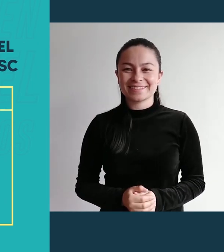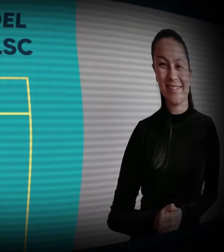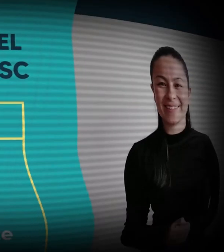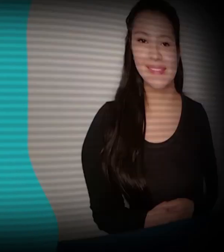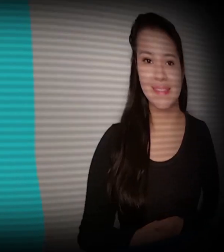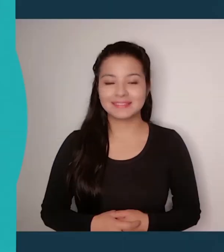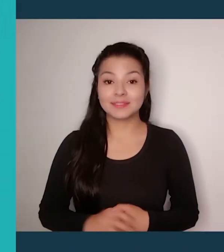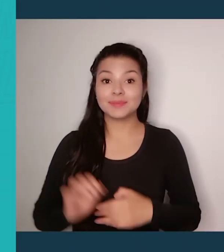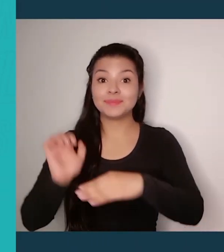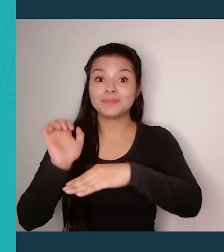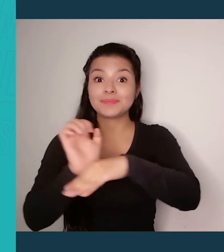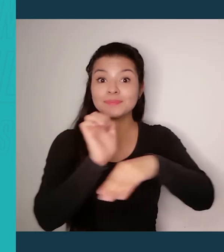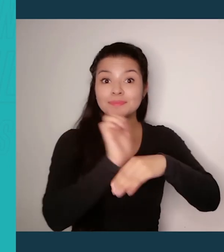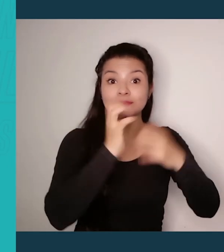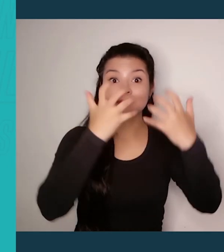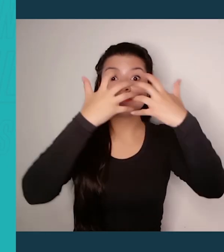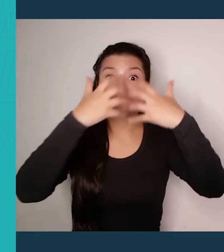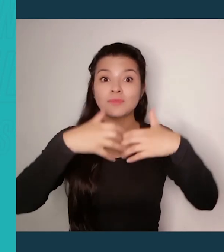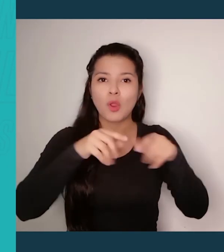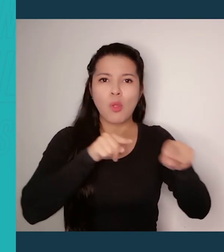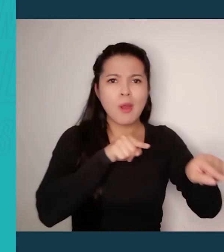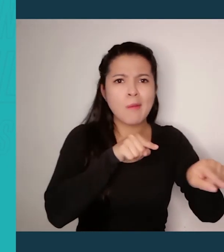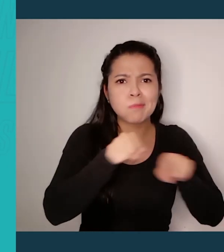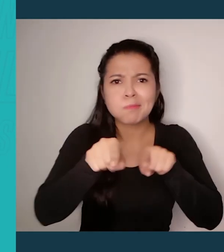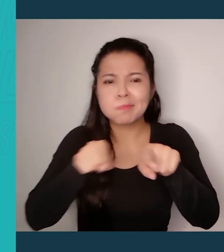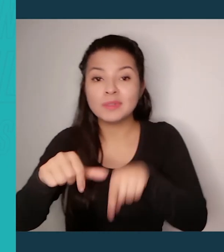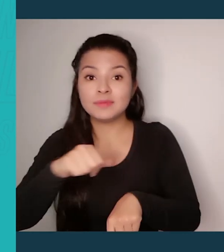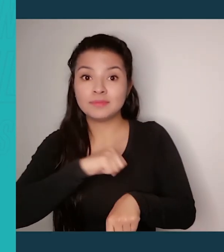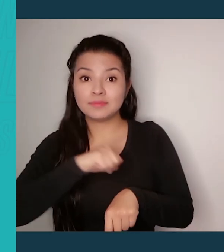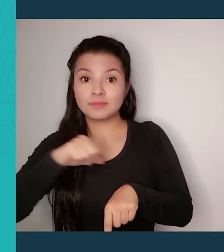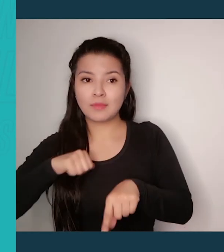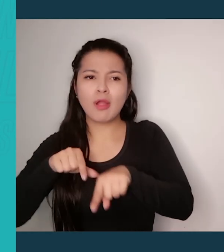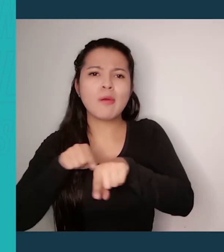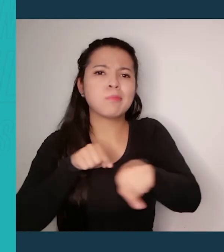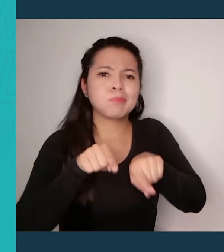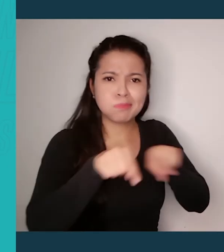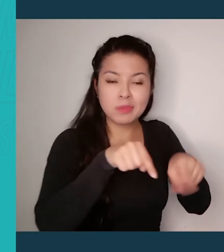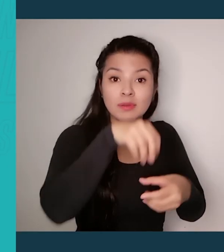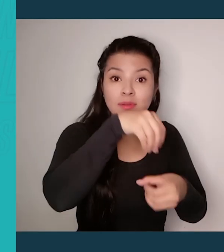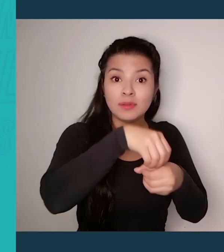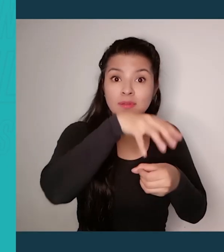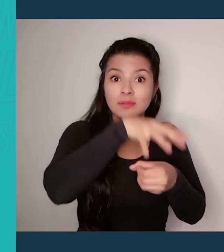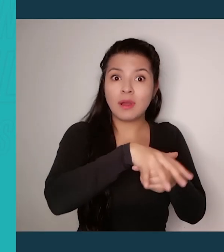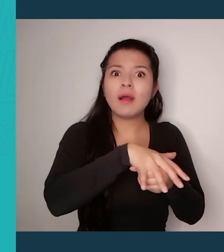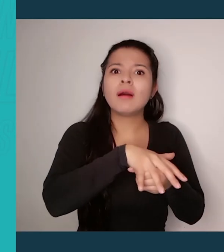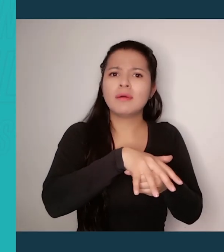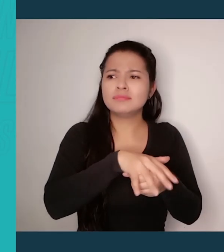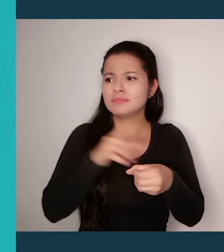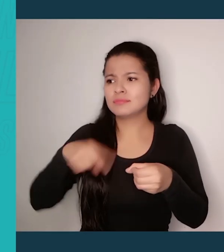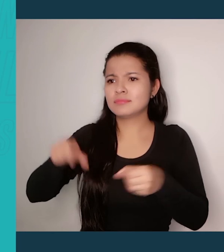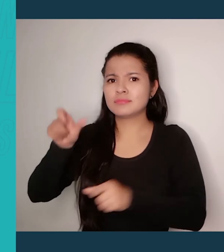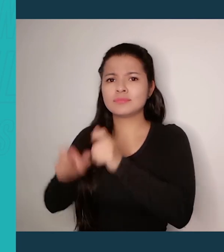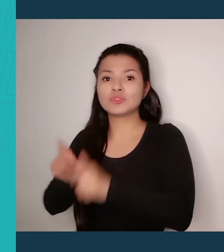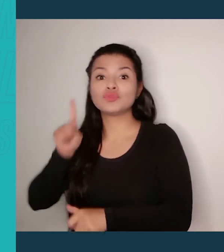Creciente número de empresas públicas y privadas. Con servicios de intérprete virtual.